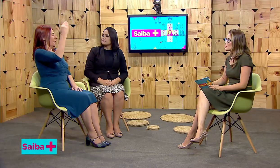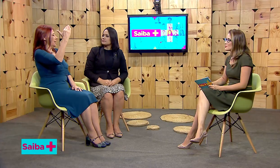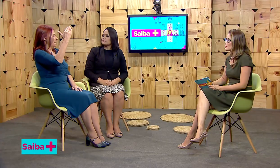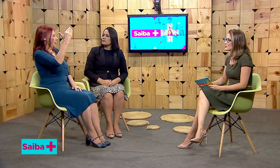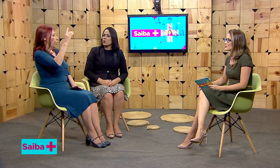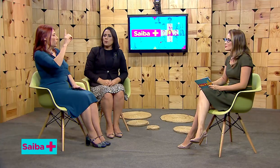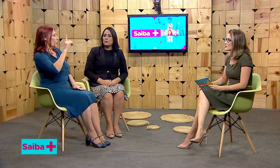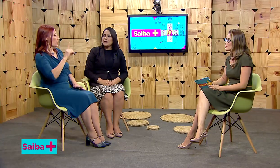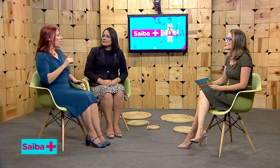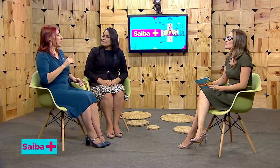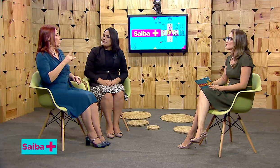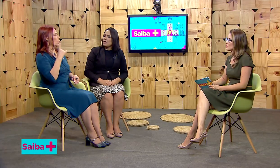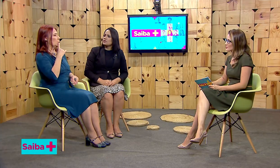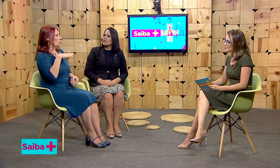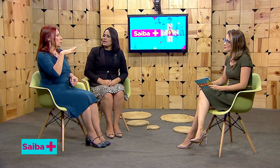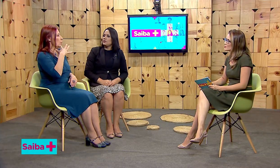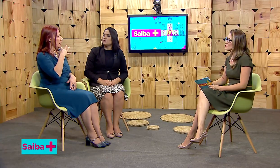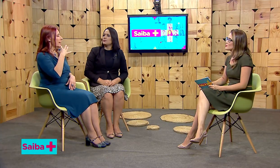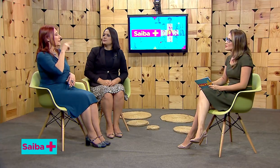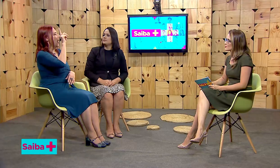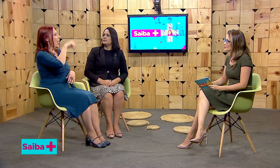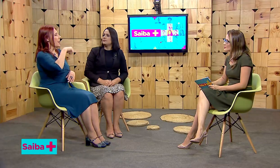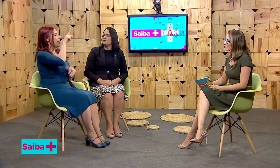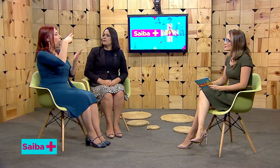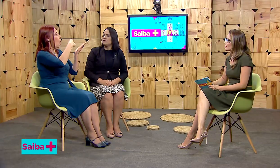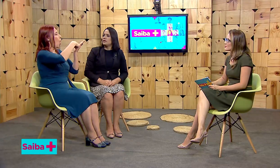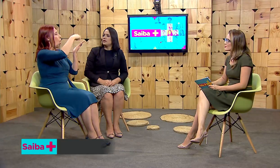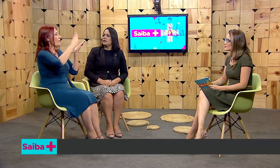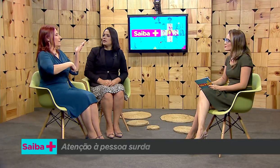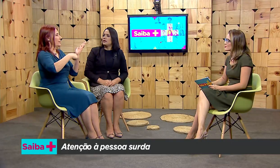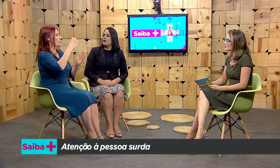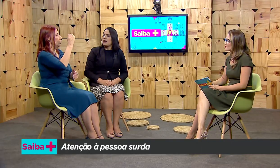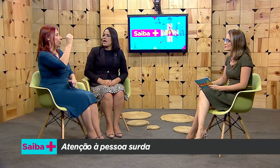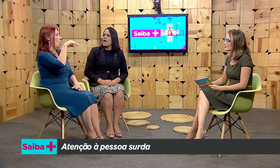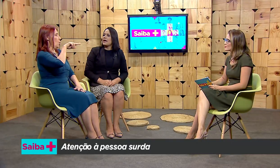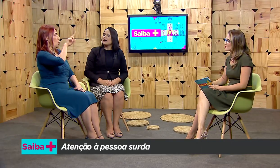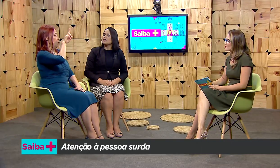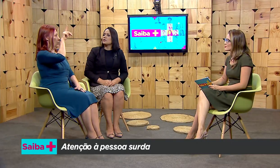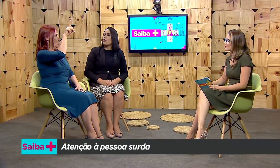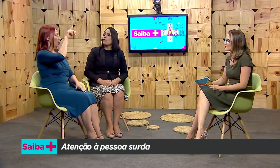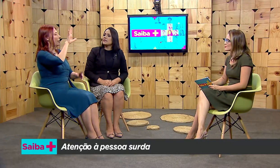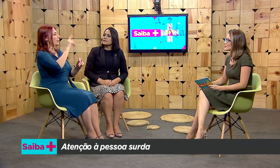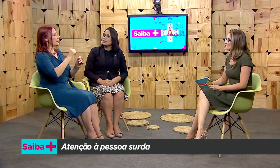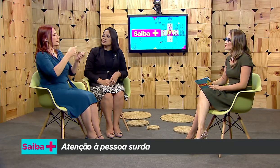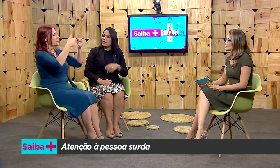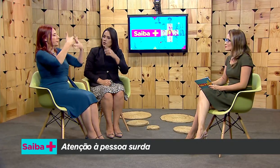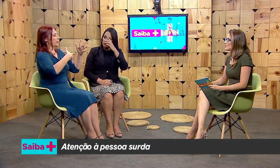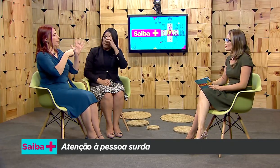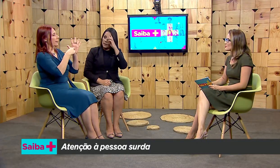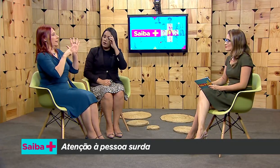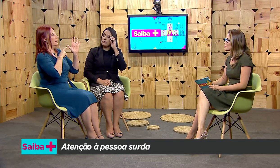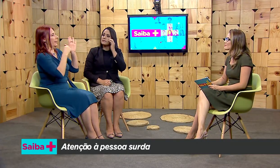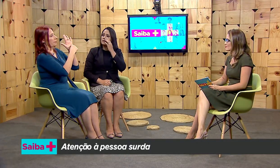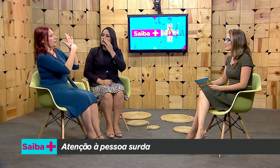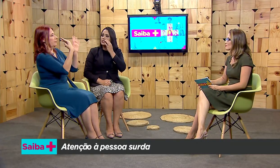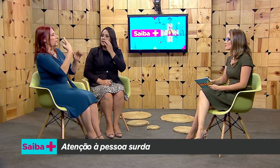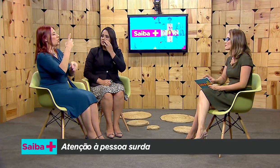O principal direito é a questão da Convenção da ONU, a Convenção dos Direitos